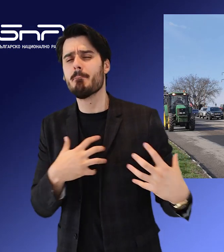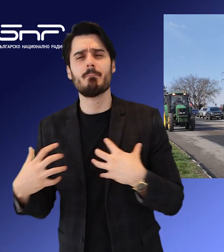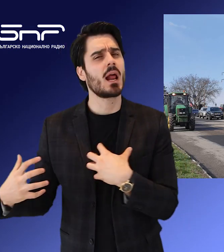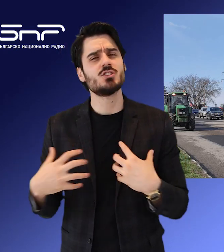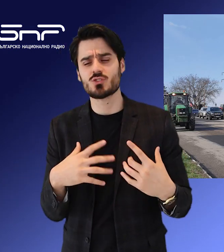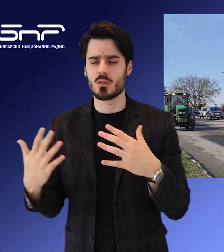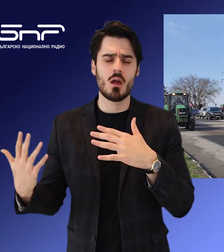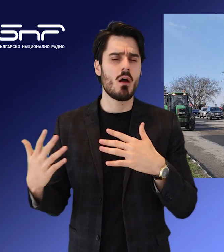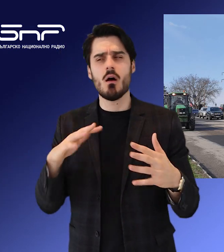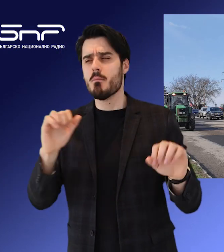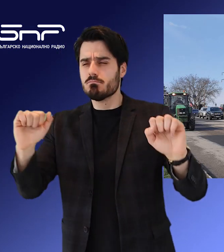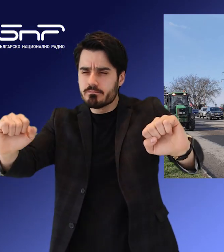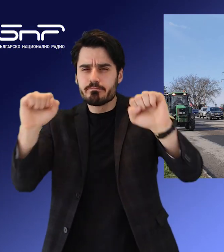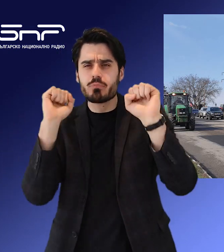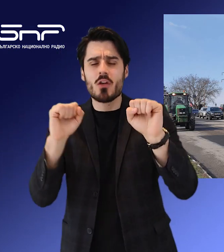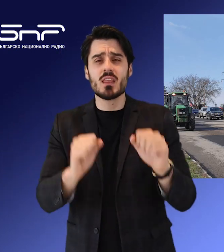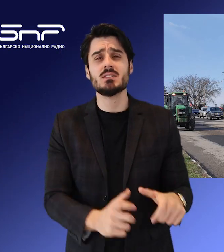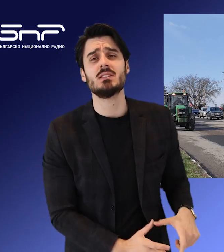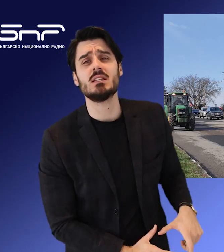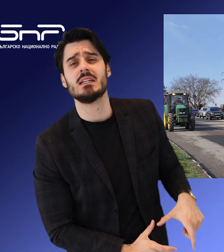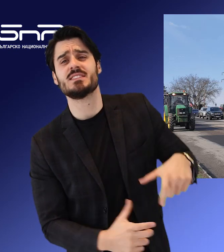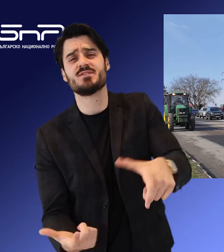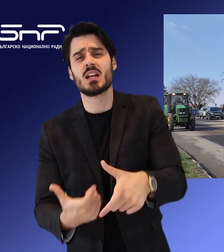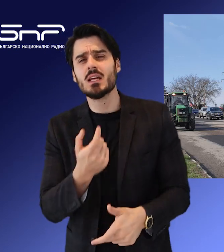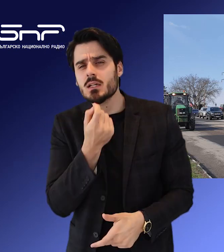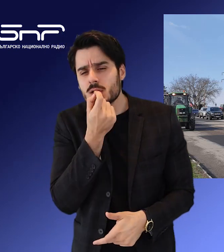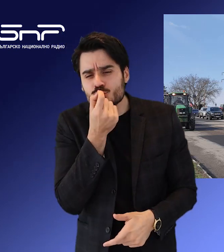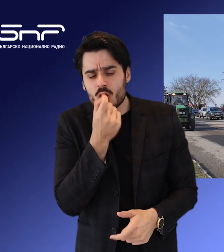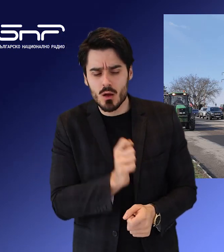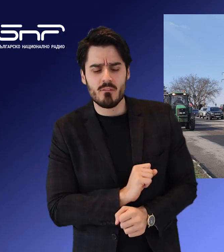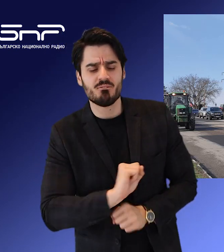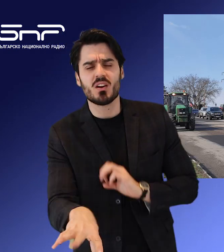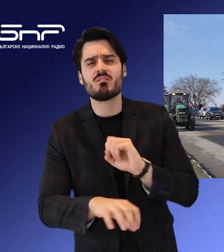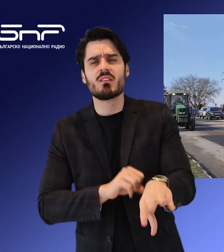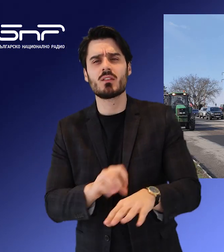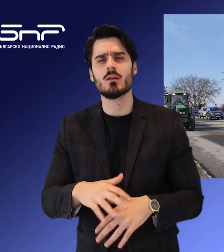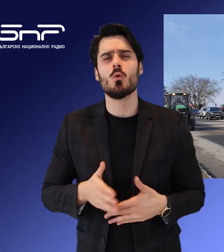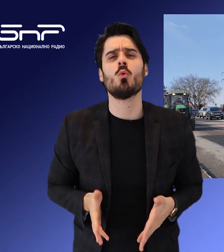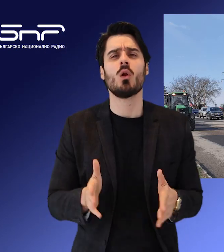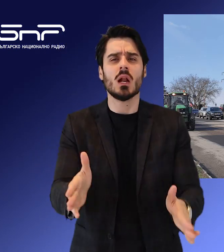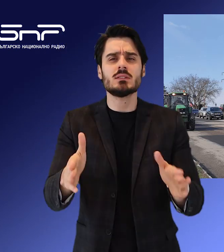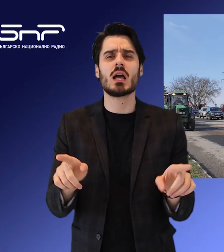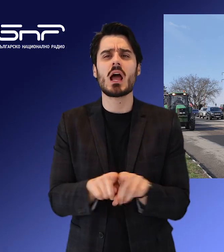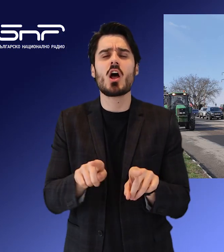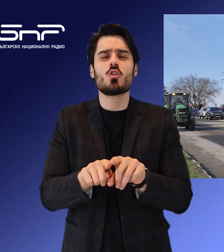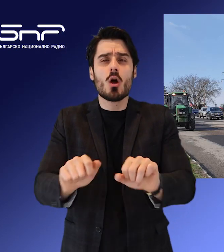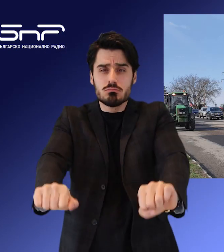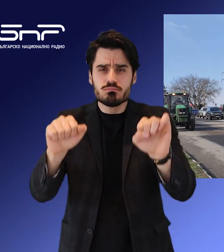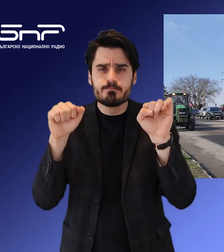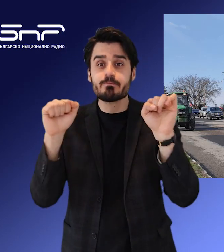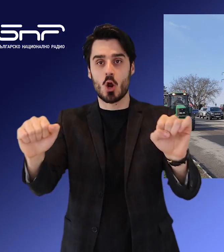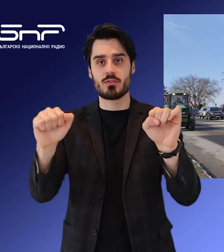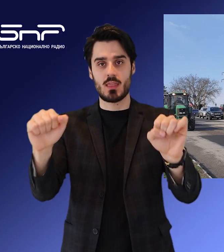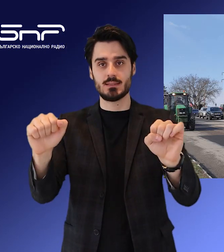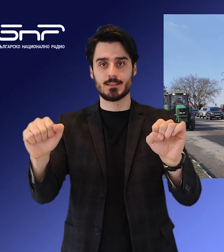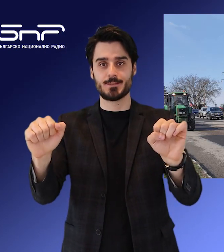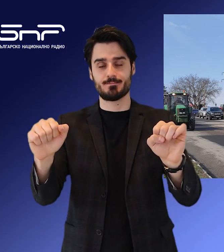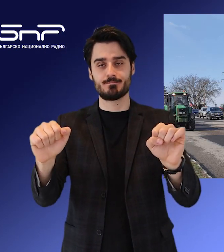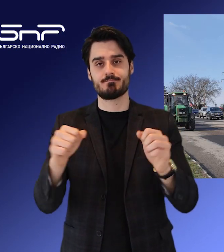сред протестиращите се покачва, те са изсипали рамарке с лънчоглед на пътя към границата край село Кардам. По думите на председателя на Доброджанския съюз на